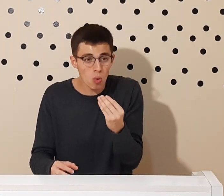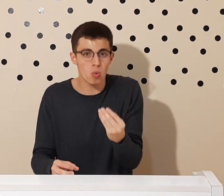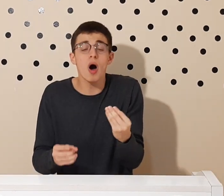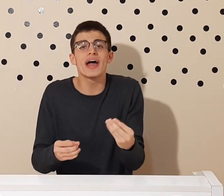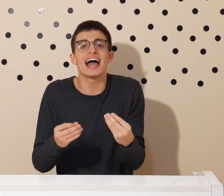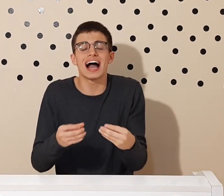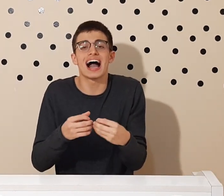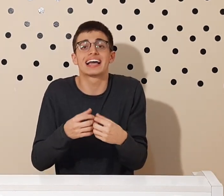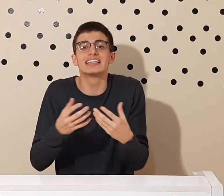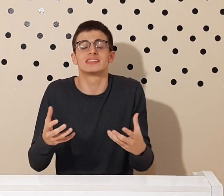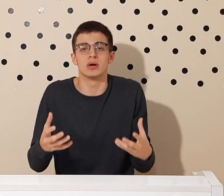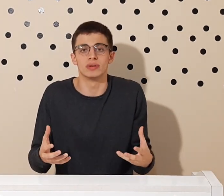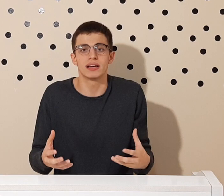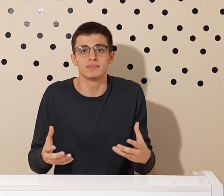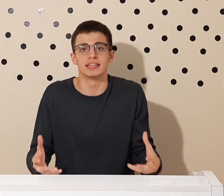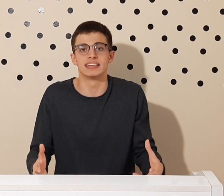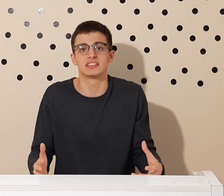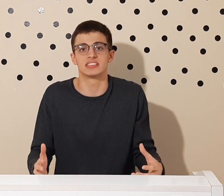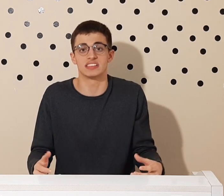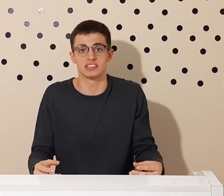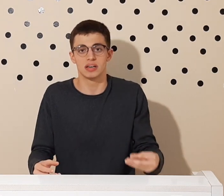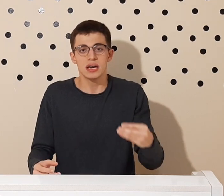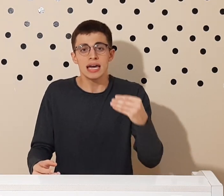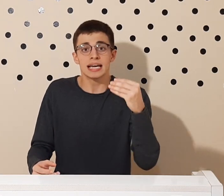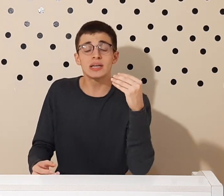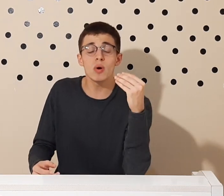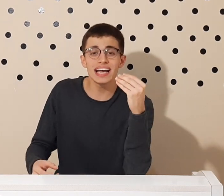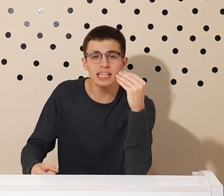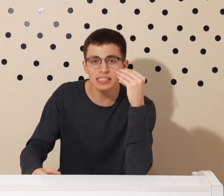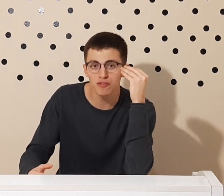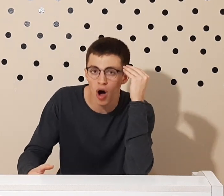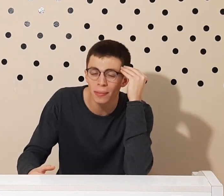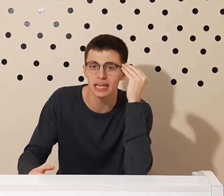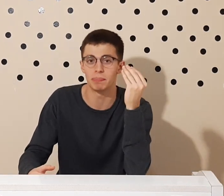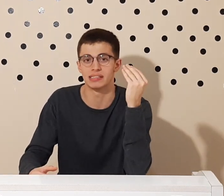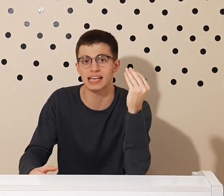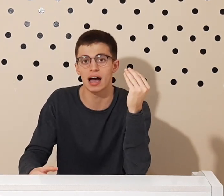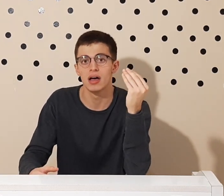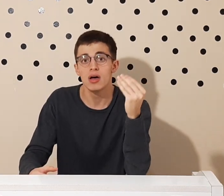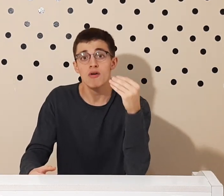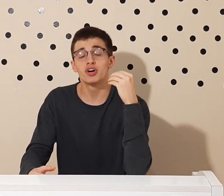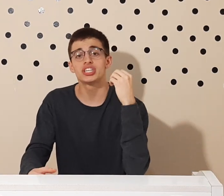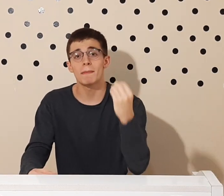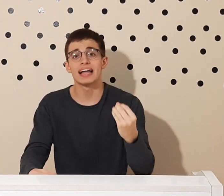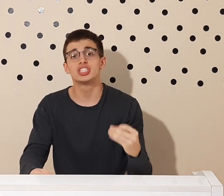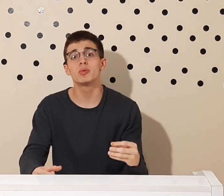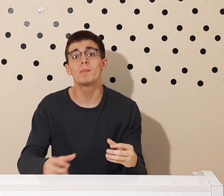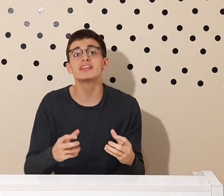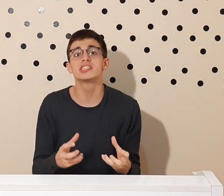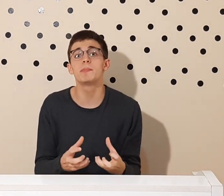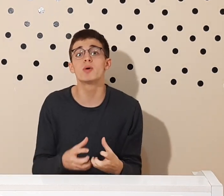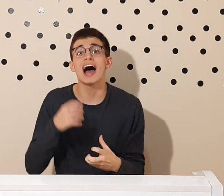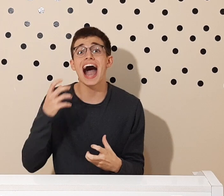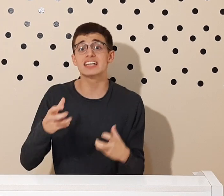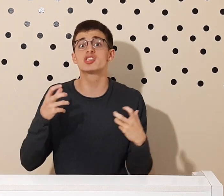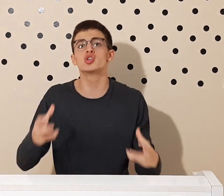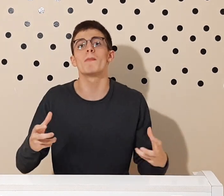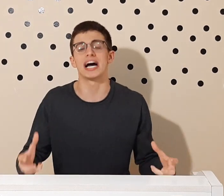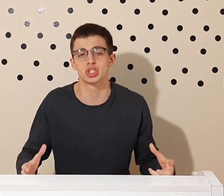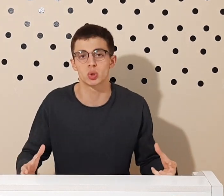é a questão dessa ciência? Então essa forma de ele pensar foi chamada de um princípio axiomático.